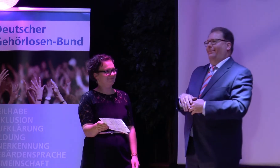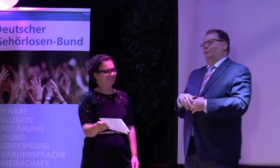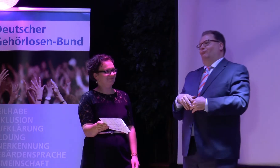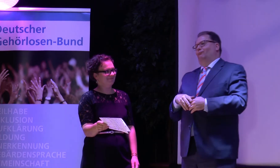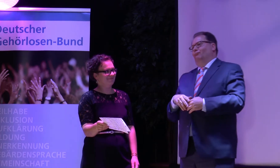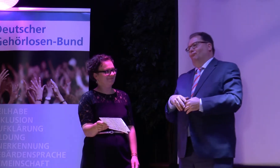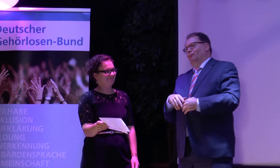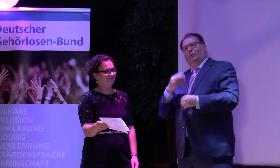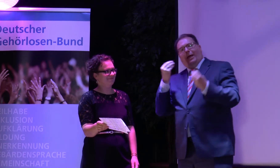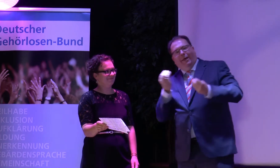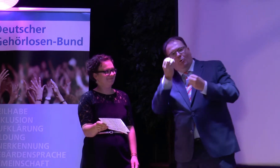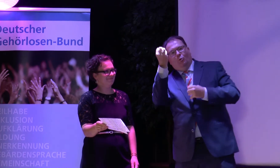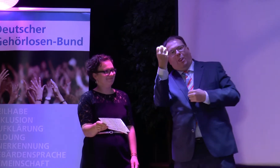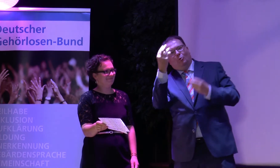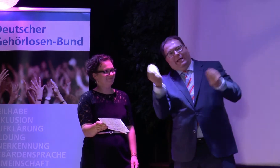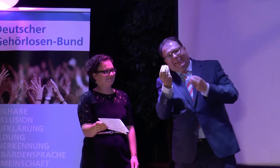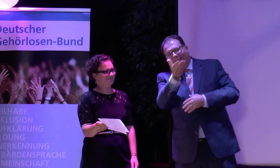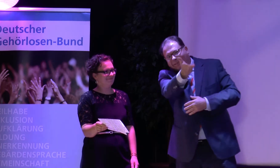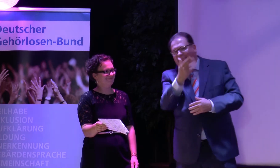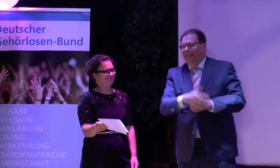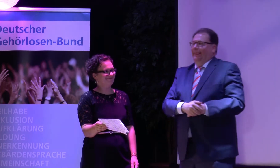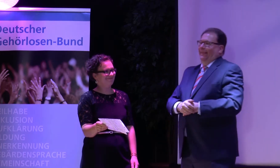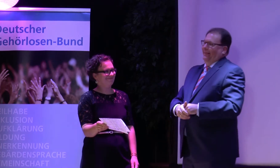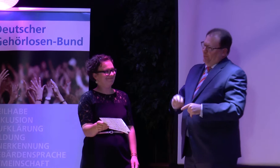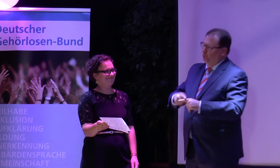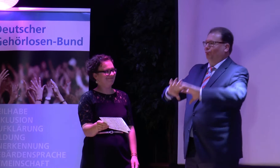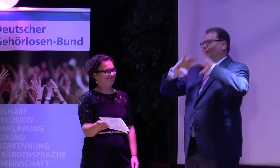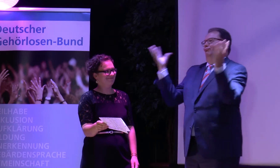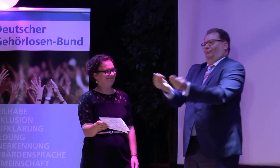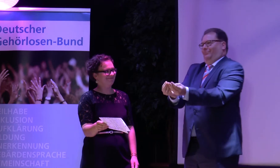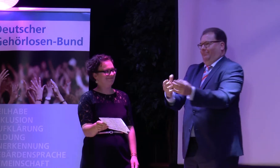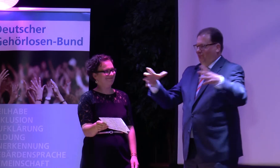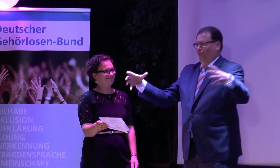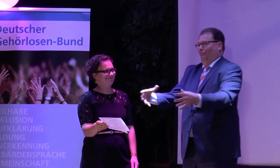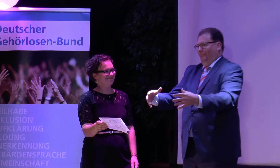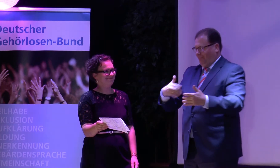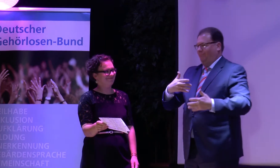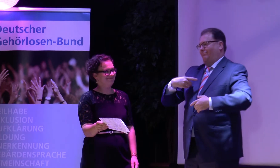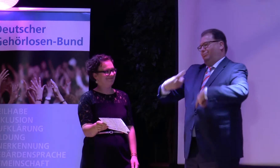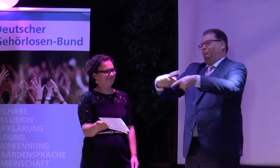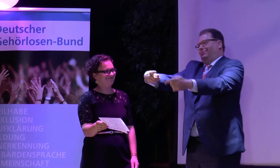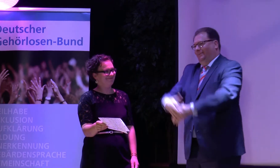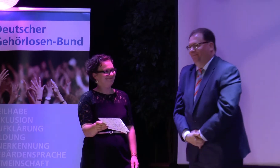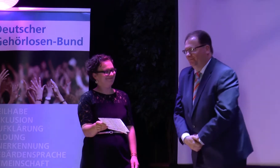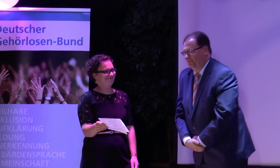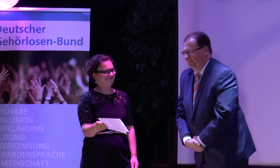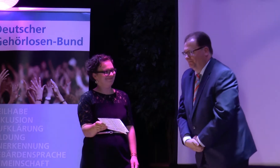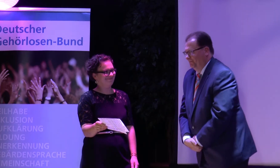genussvollen Abend mit vielen Erinnerungen und auch Gewerbensprachpoesie und hoffe,